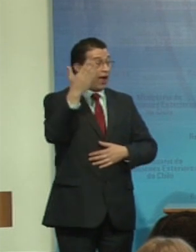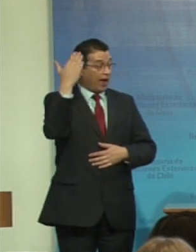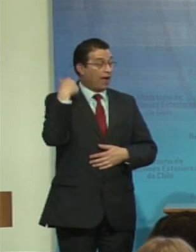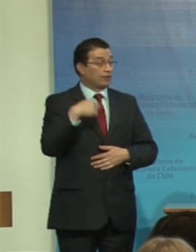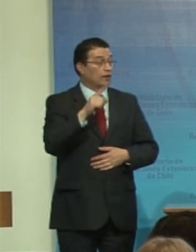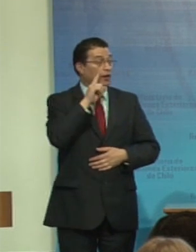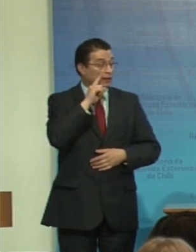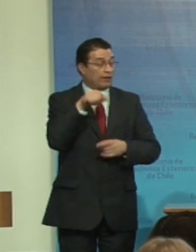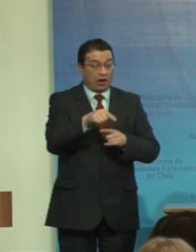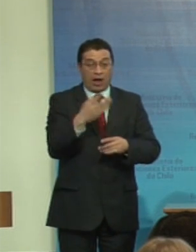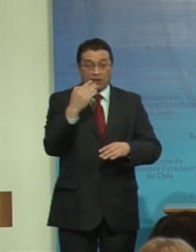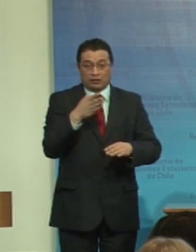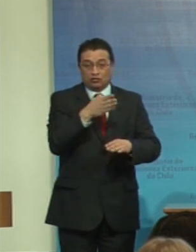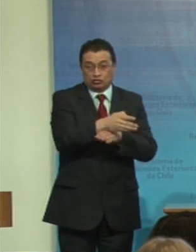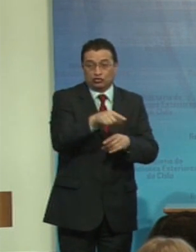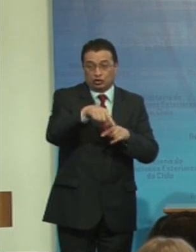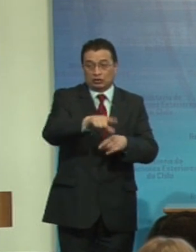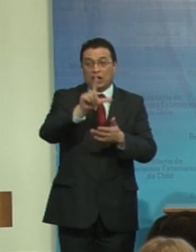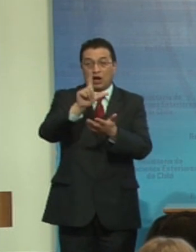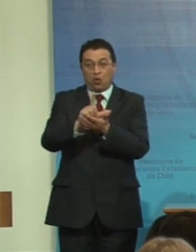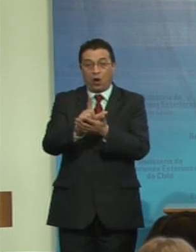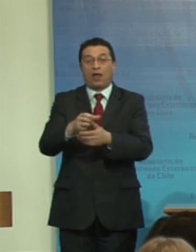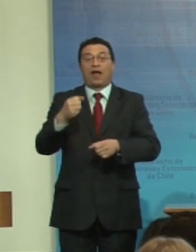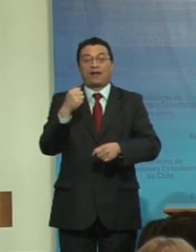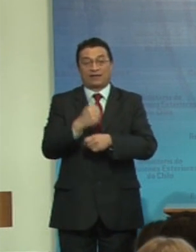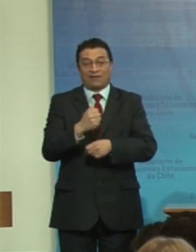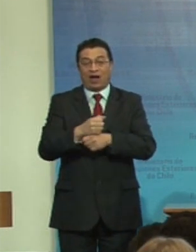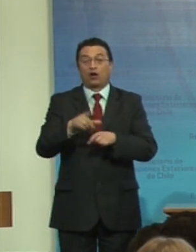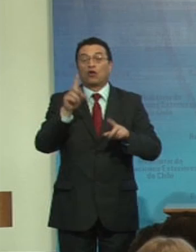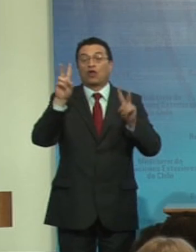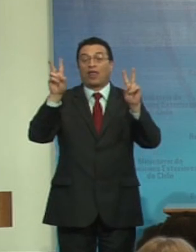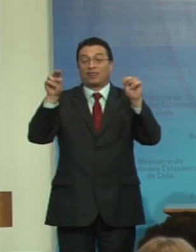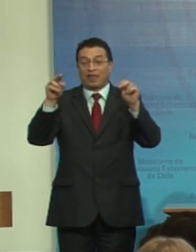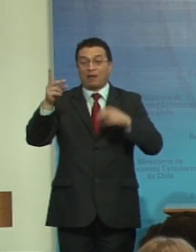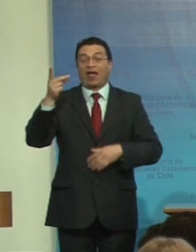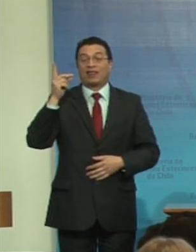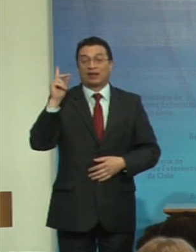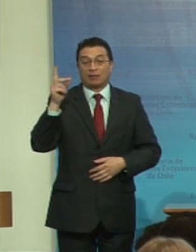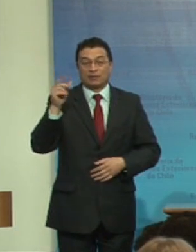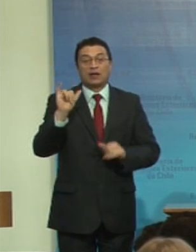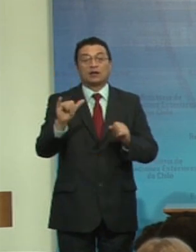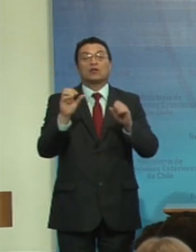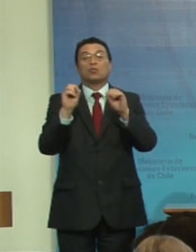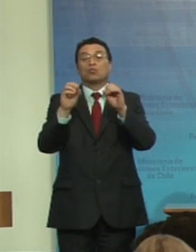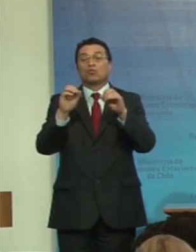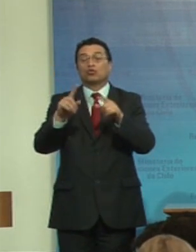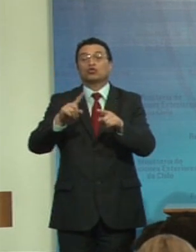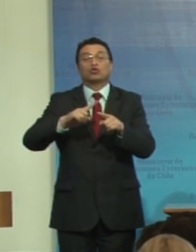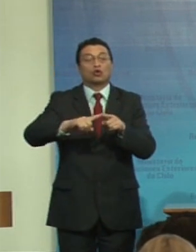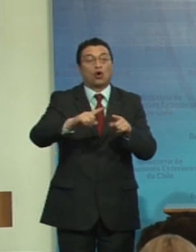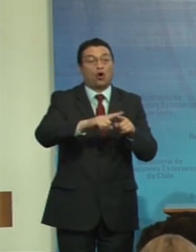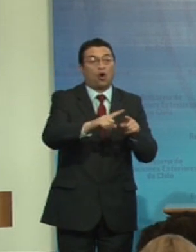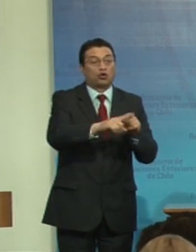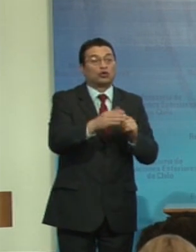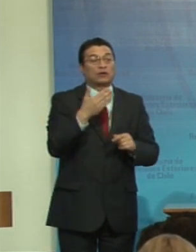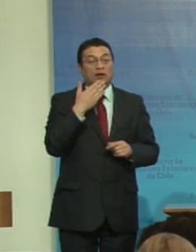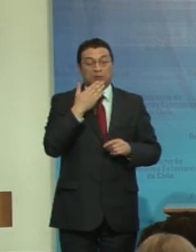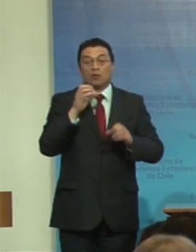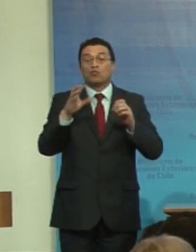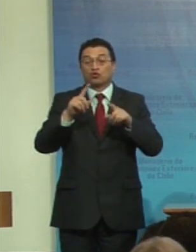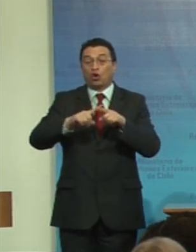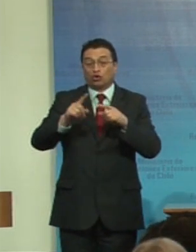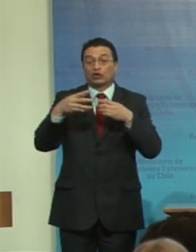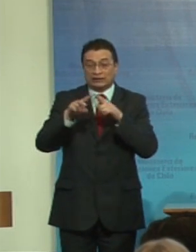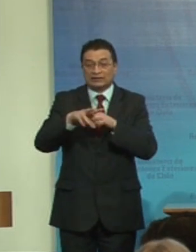esa época trabajando el tema de discapacidad, y muchos otros, muchos otros que ya